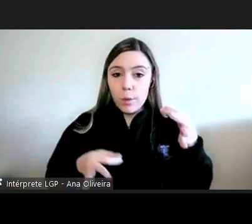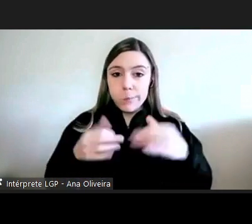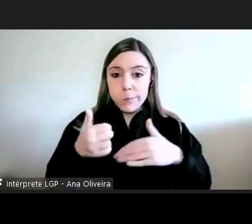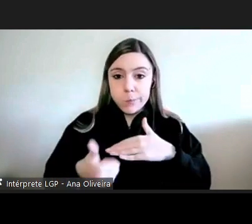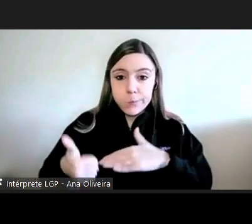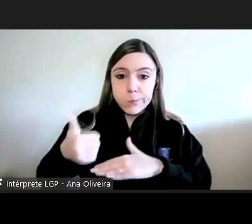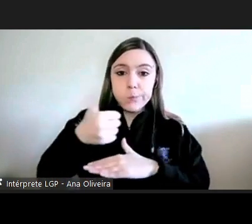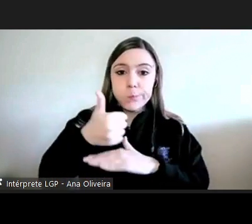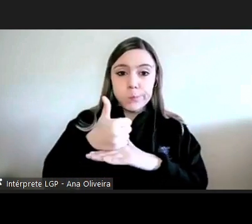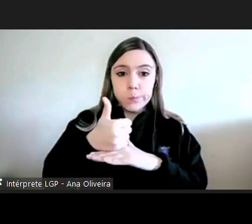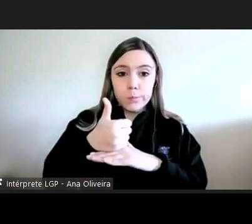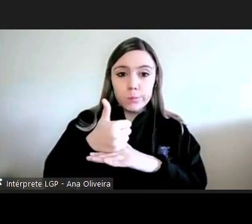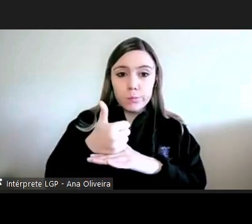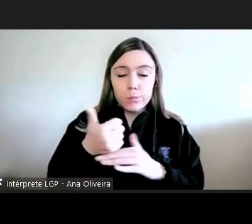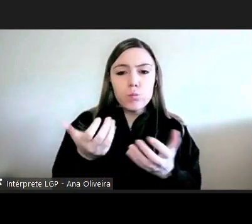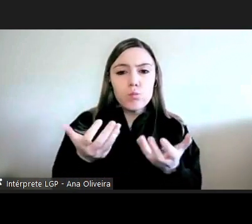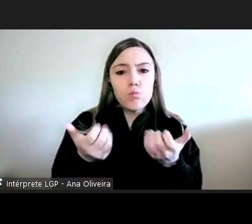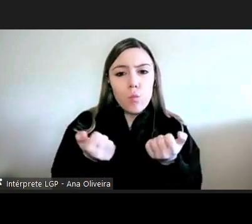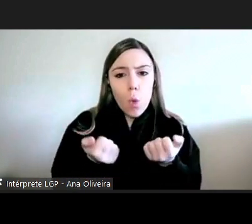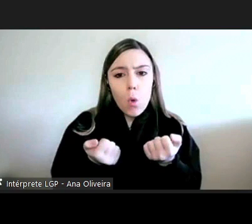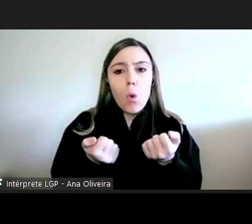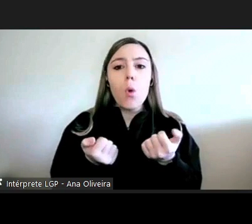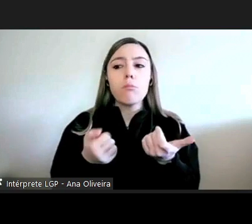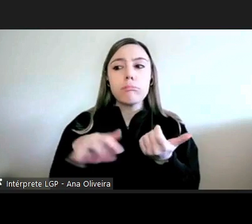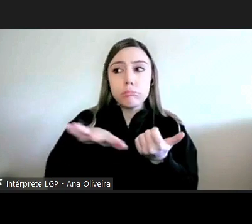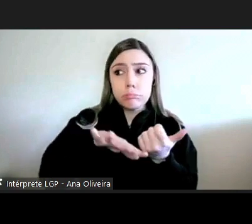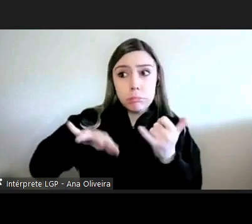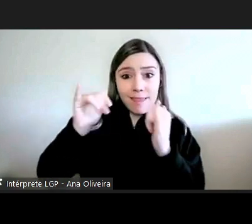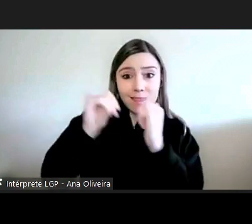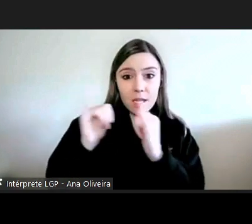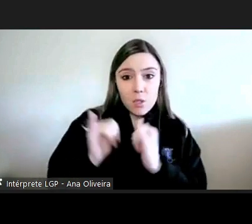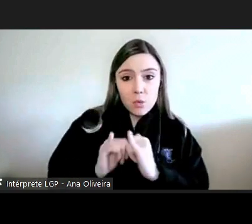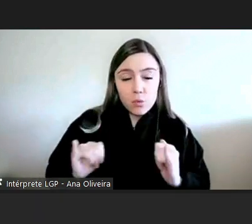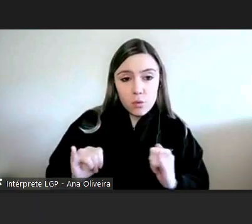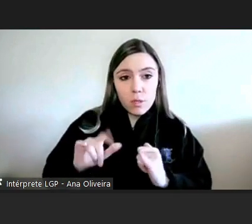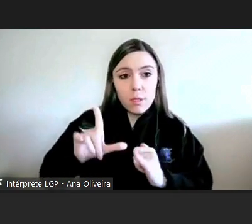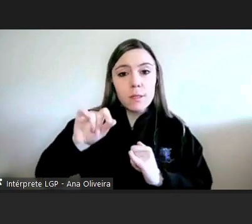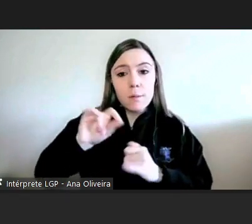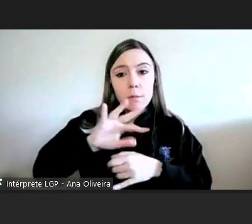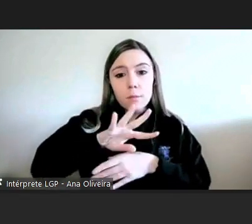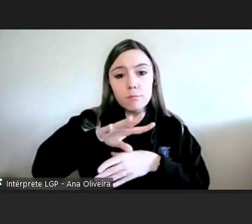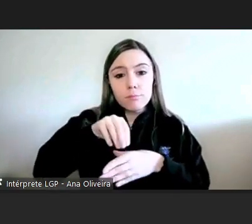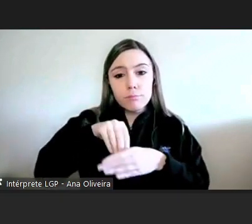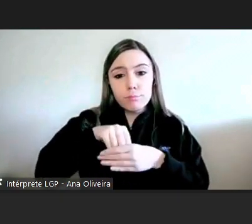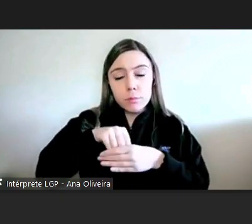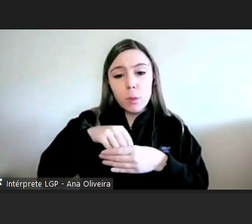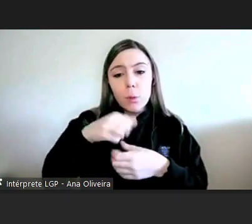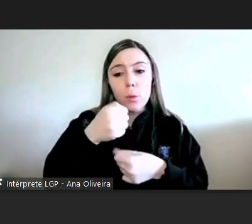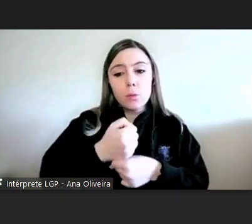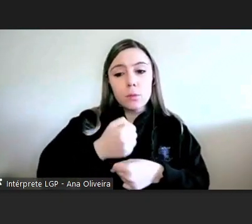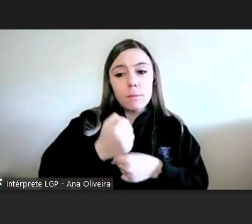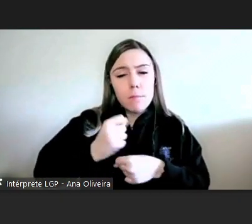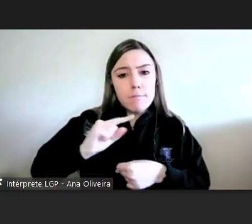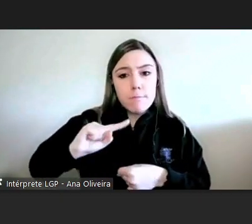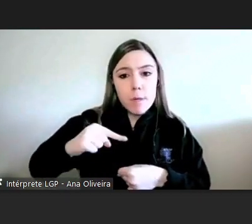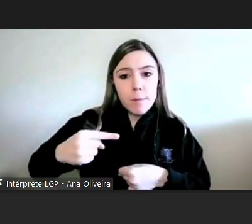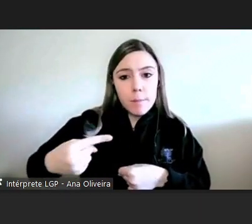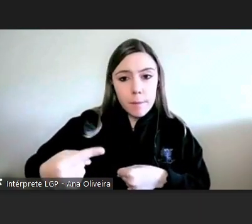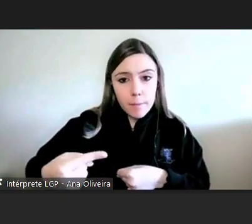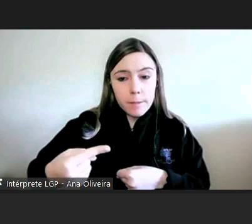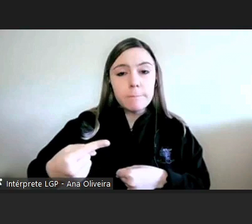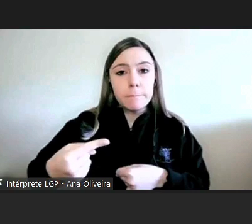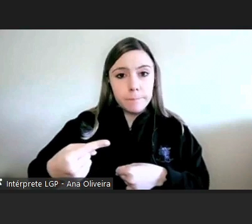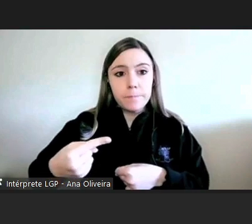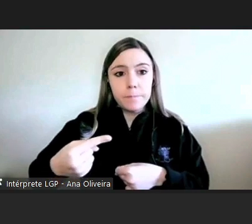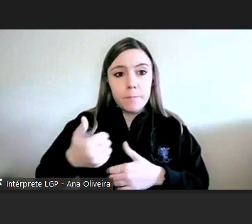as fontes internacionais e integrado no trabalho diário da Provedoria é esse